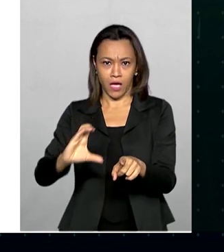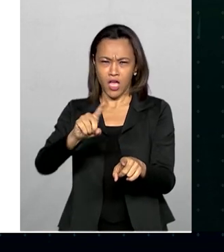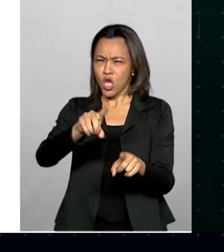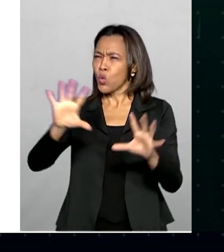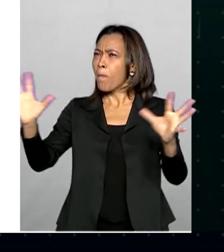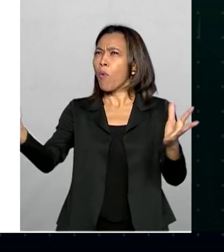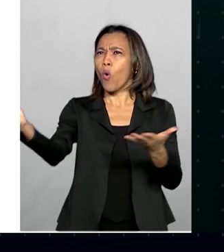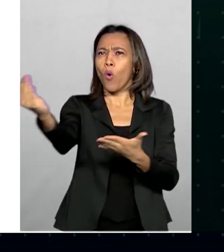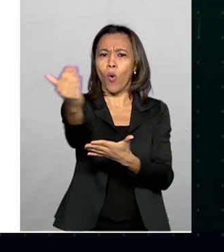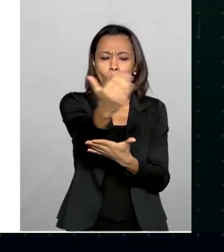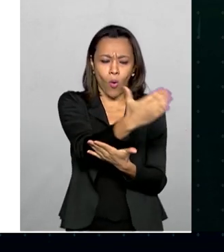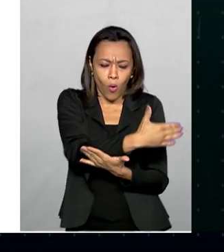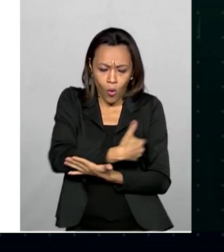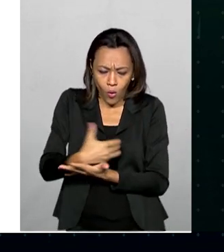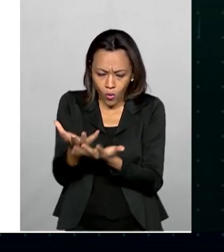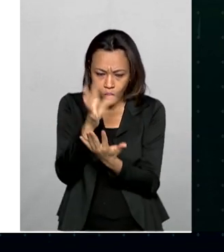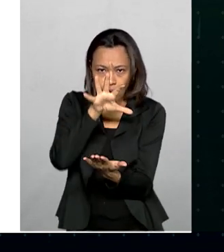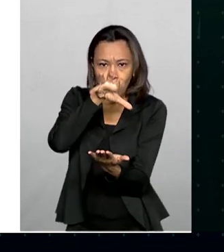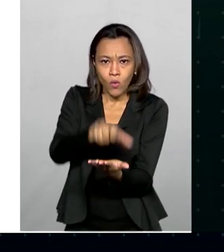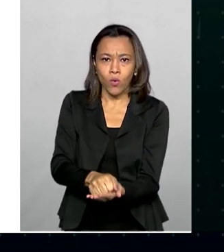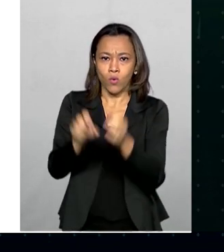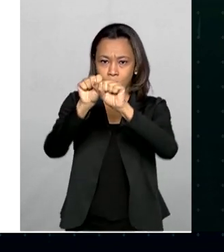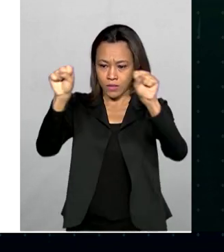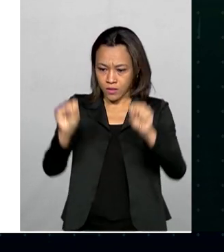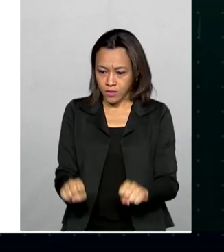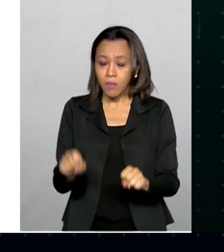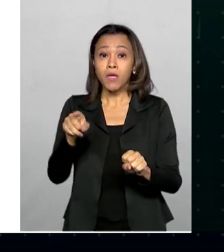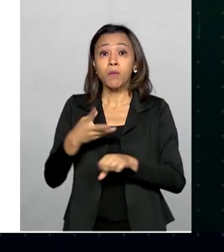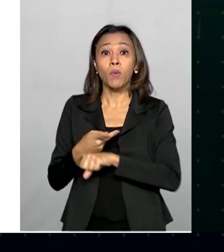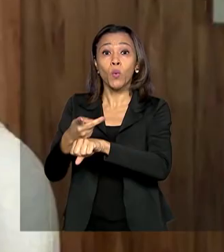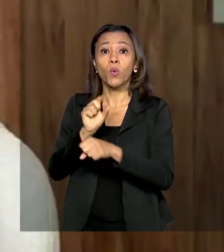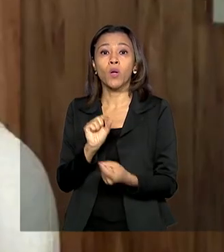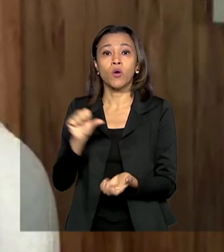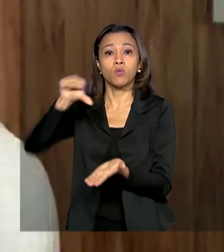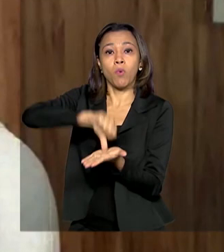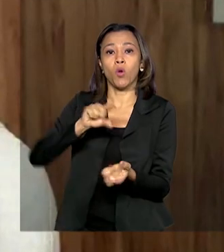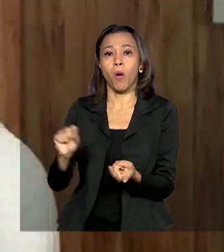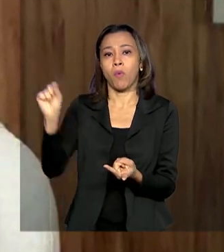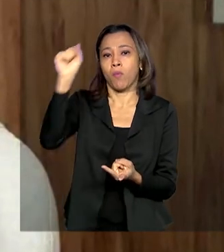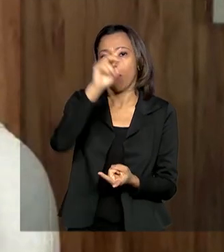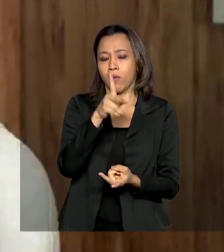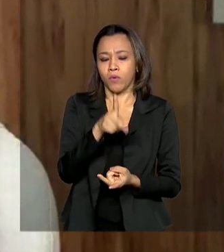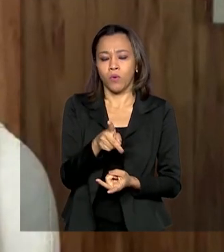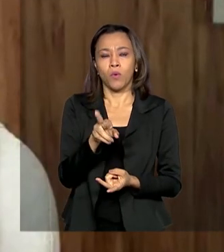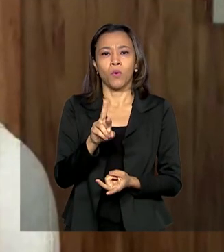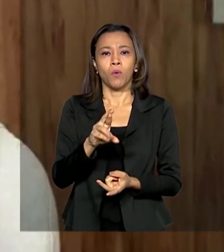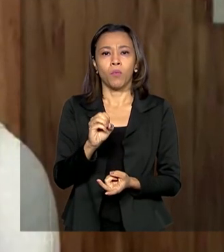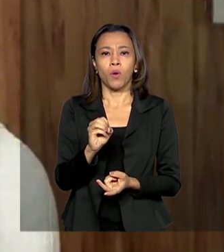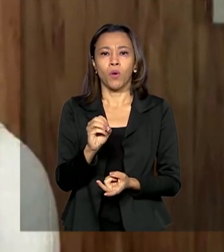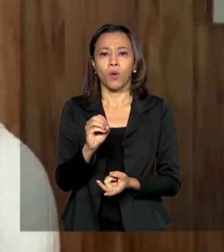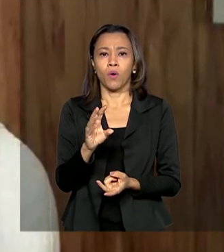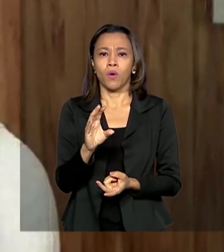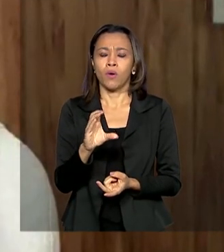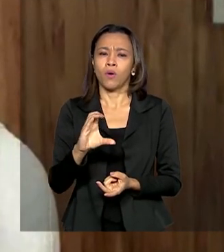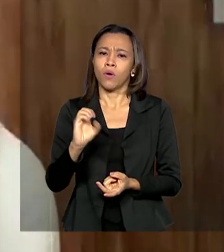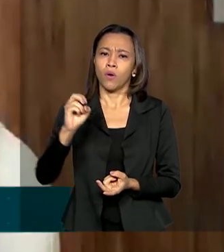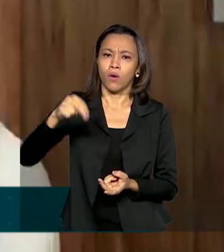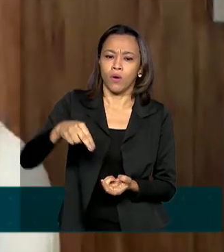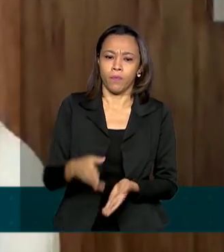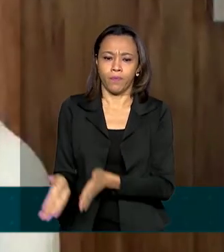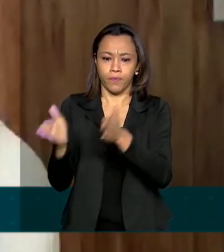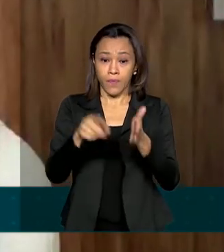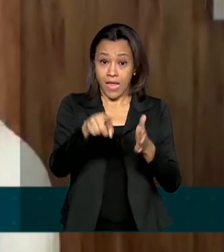individuais dos consumidores que recorrem aos PROCONs do país. A partir do SINDEC, esses órgãos também passaram a